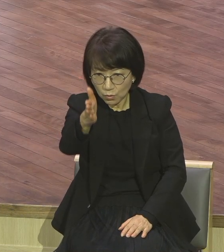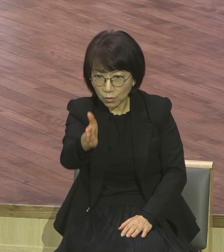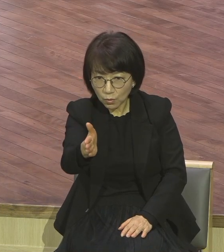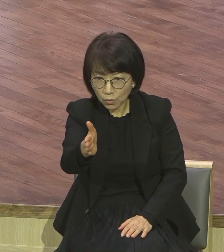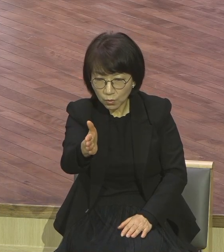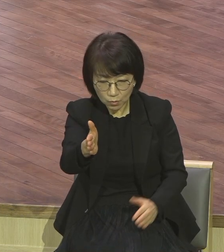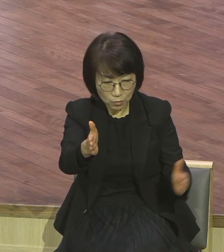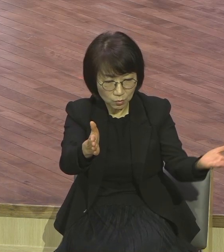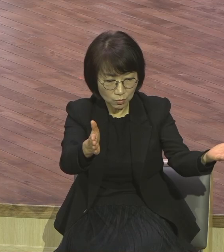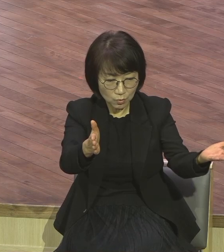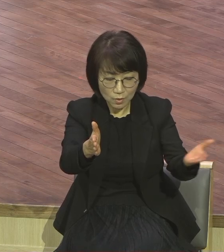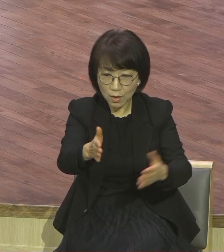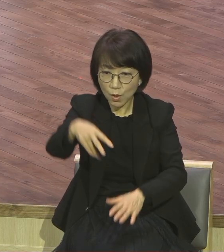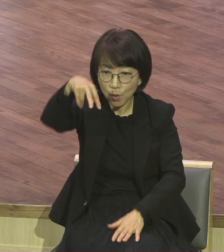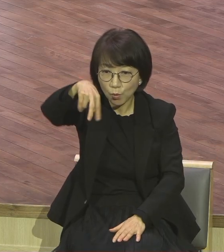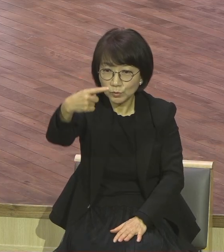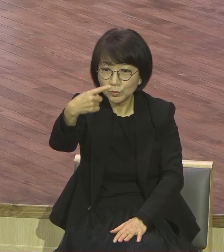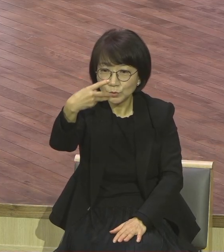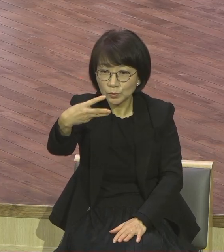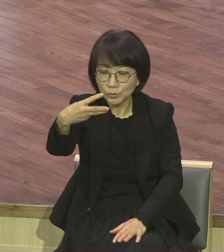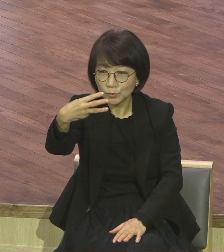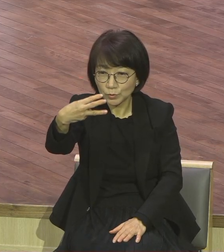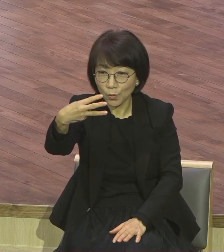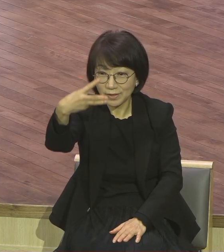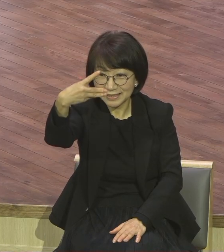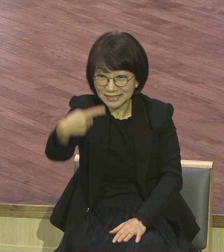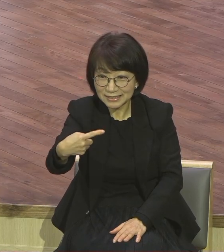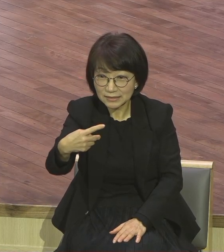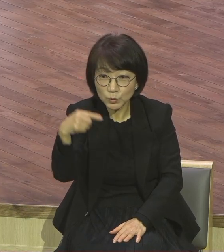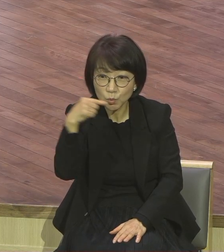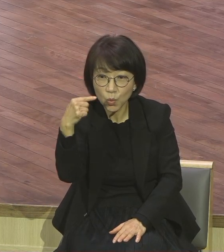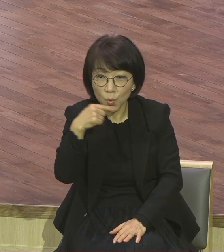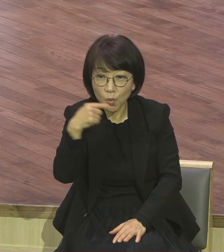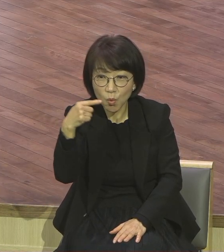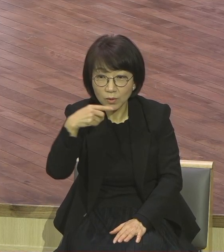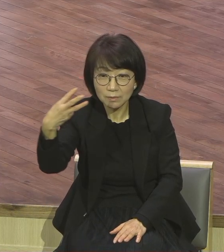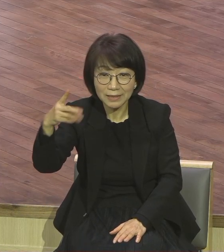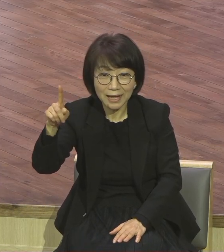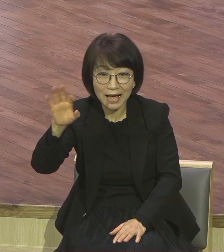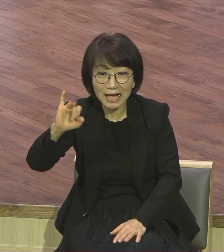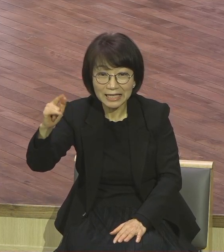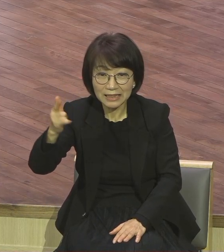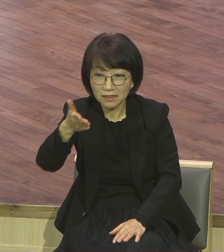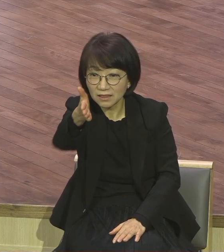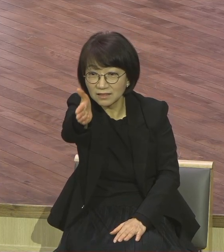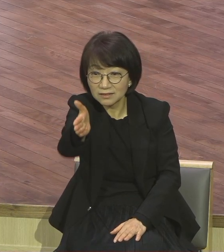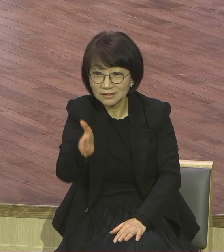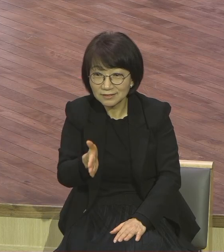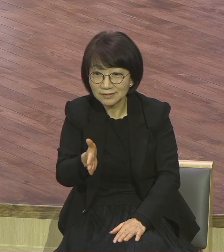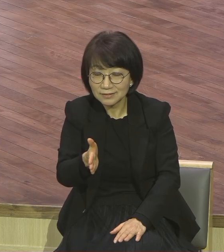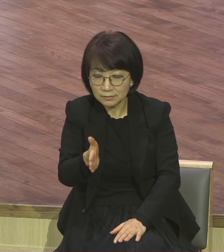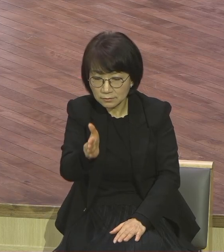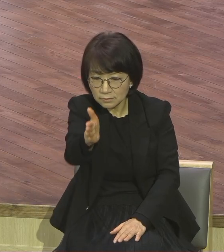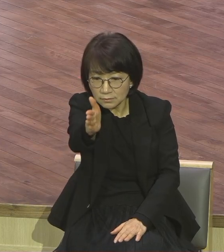솔트라인 라인이 있어요. 이 강에 라인이 있어요. 솔트라인 솔트가 뭐예요? 소금이 아니라 라인이 있는데